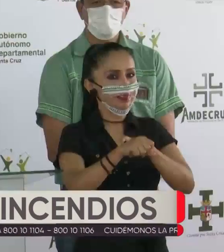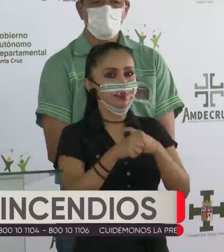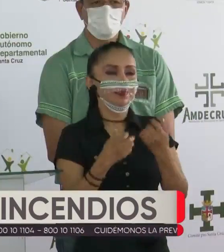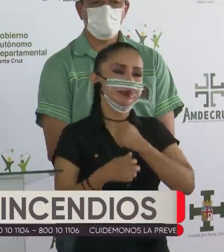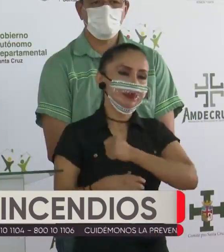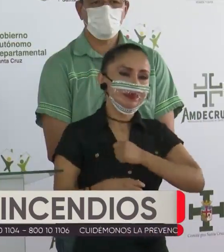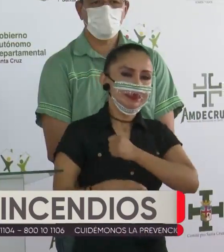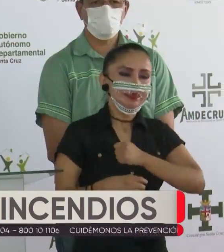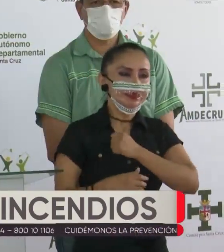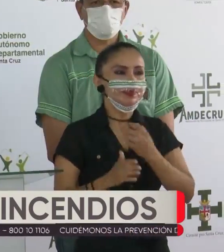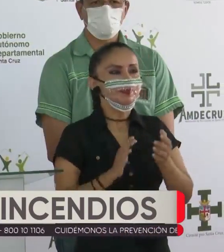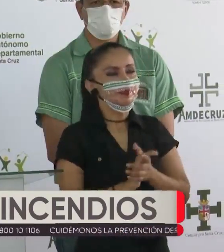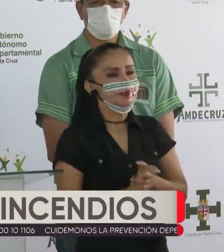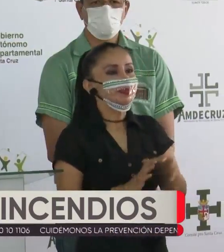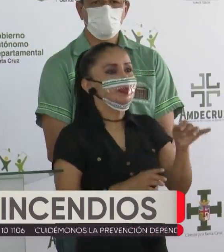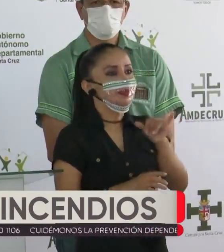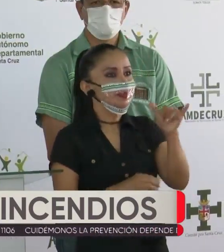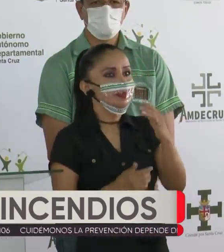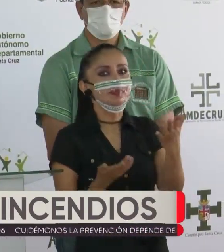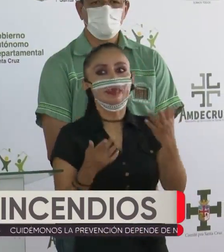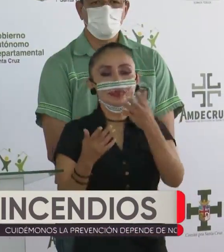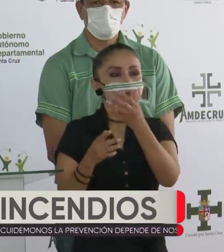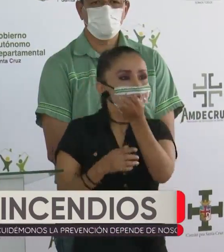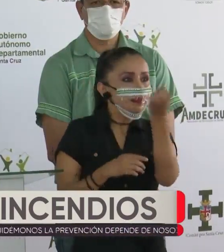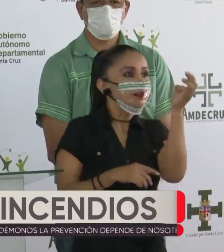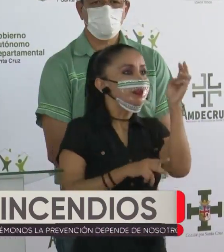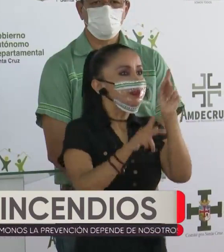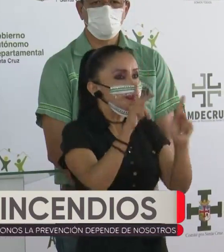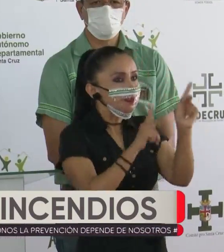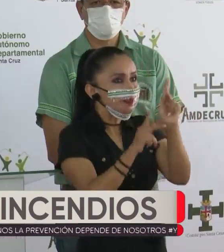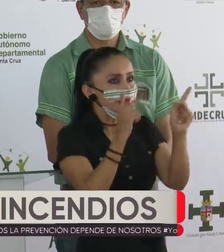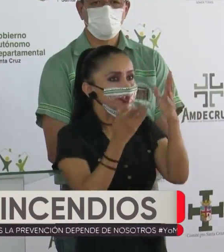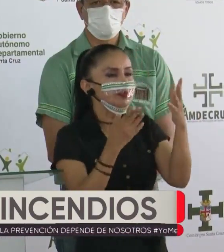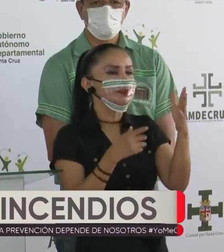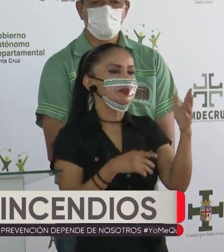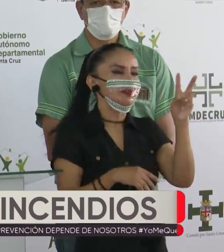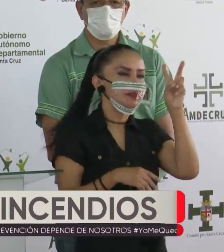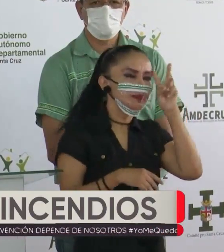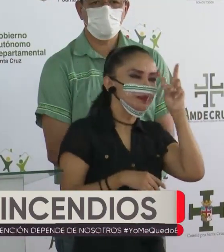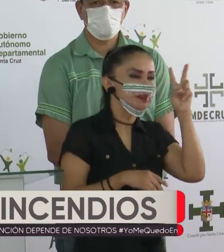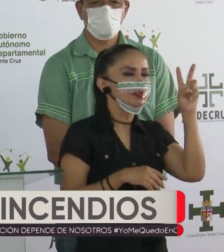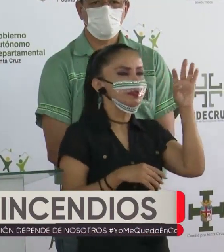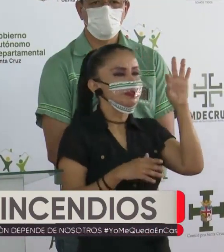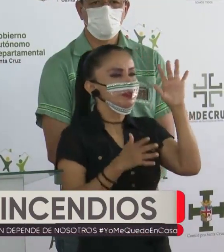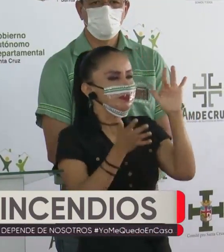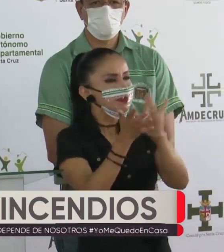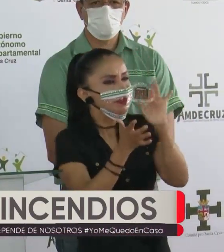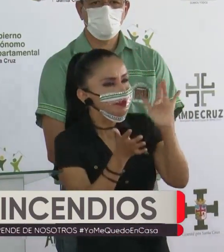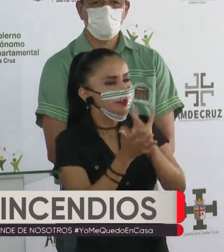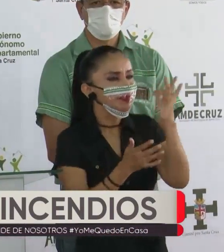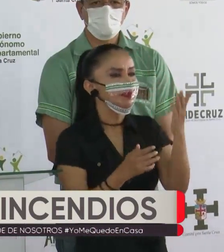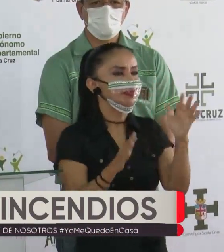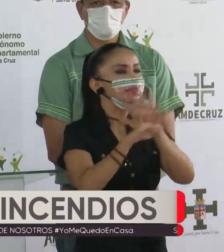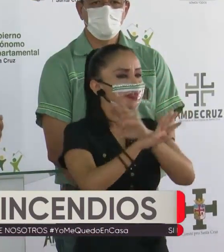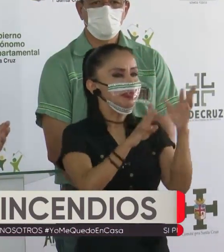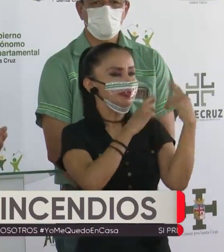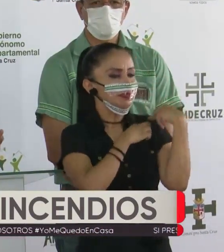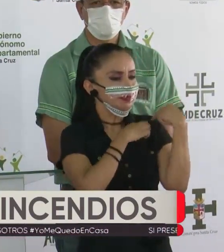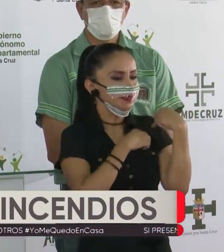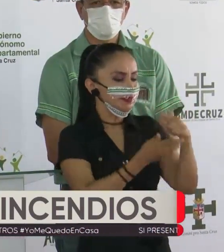lamentablemente también aprovechan a algunas personas irresponsables a